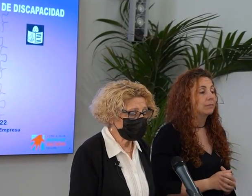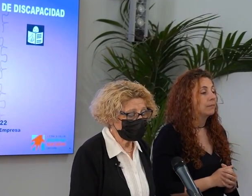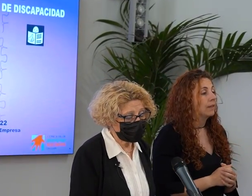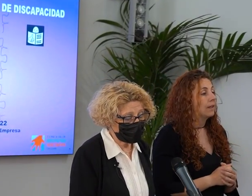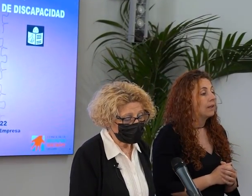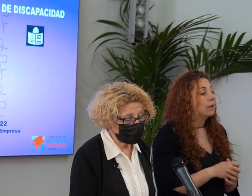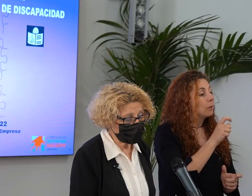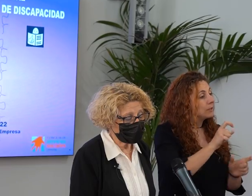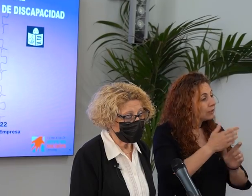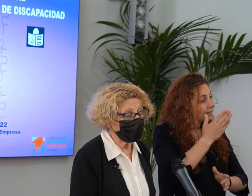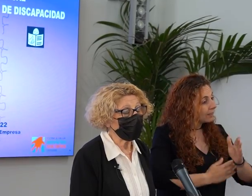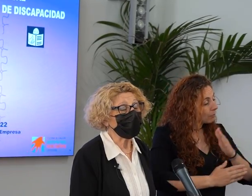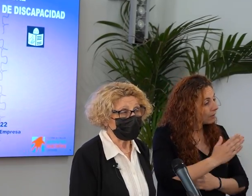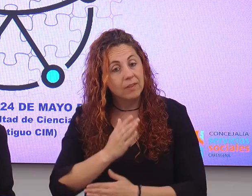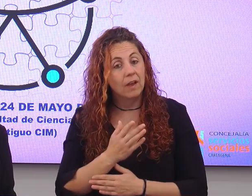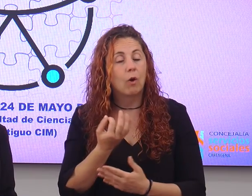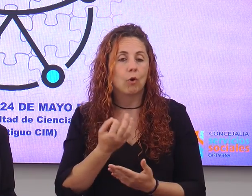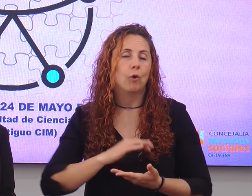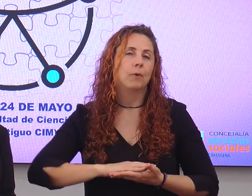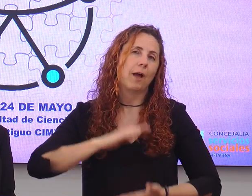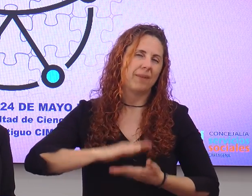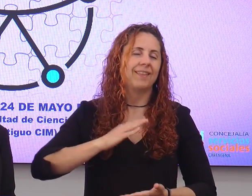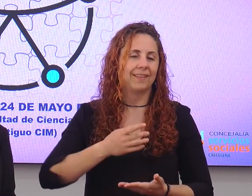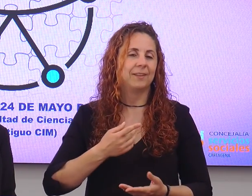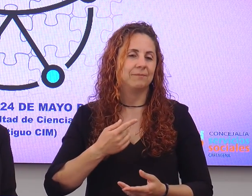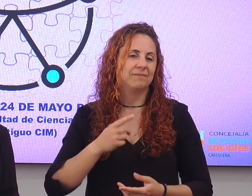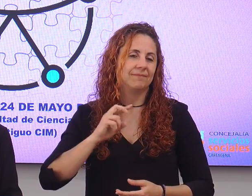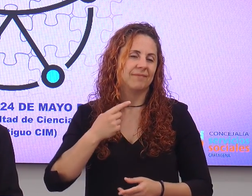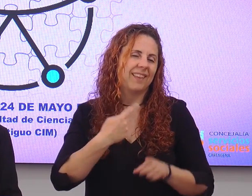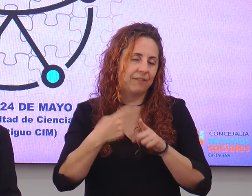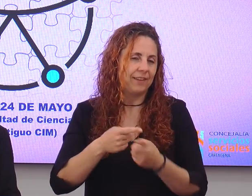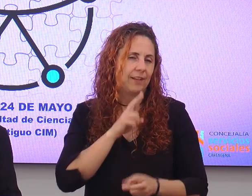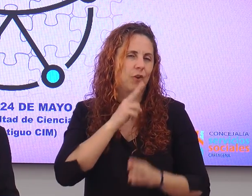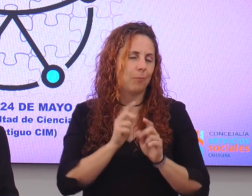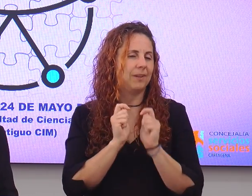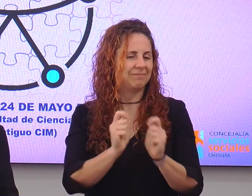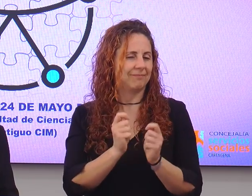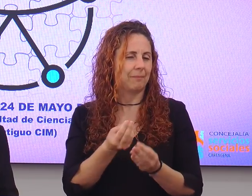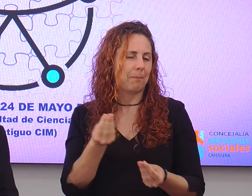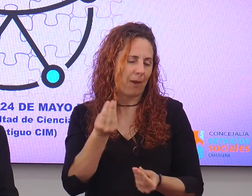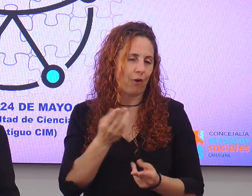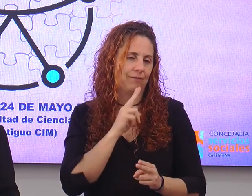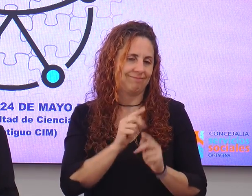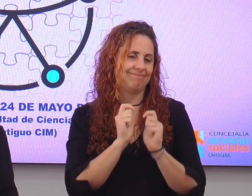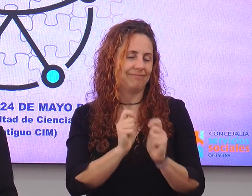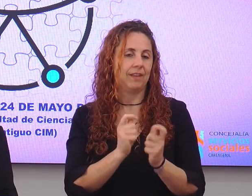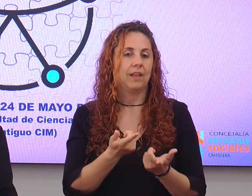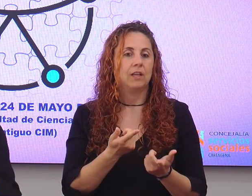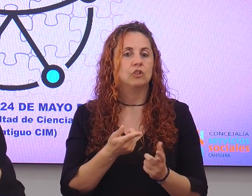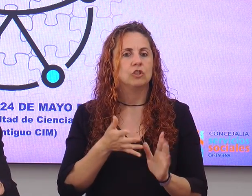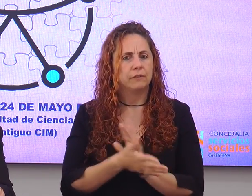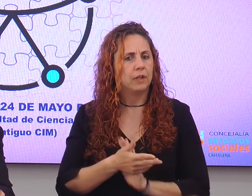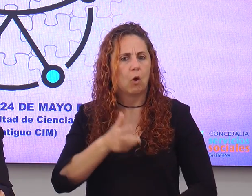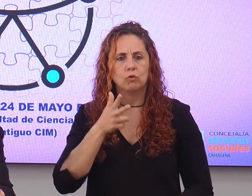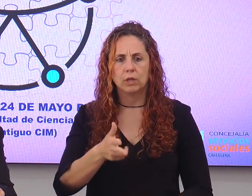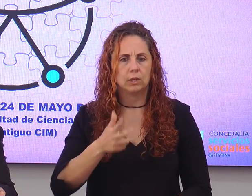personas con discapacidad o con capacidades diferentes, que realmente como las tendríamos que llamar, tienen pleno derecho